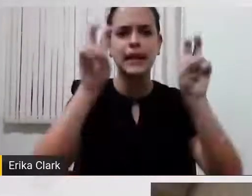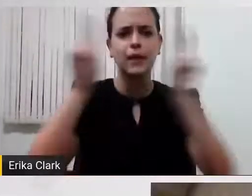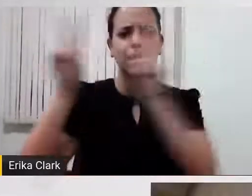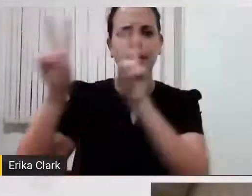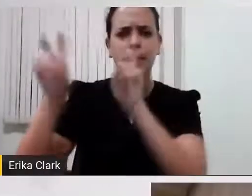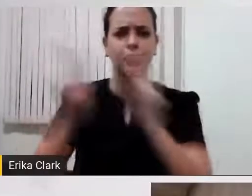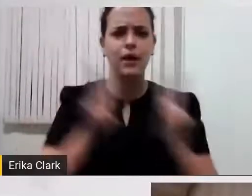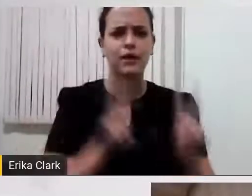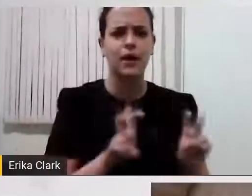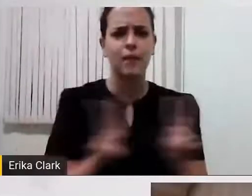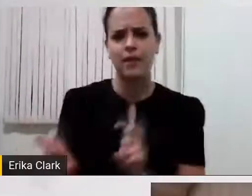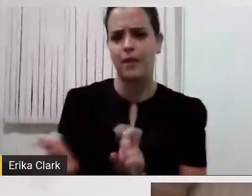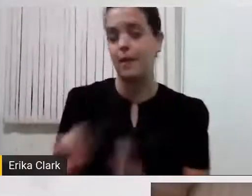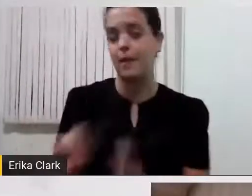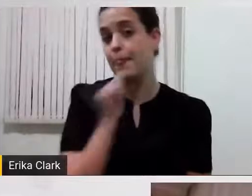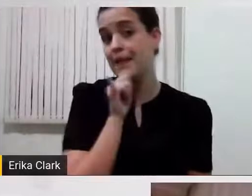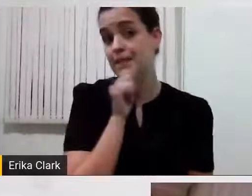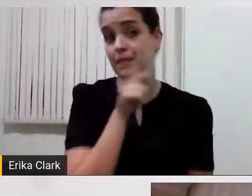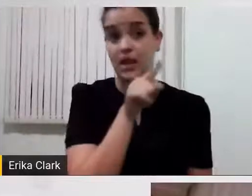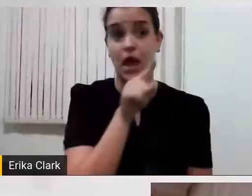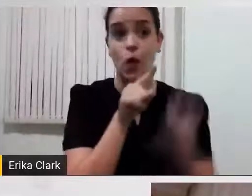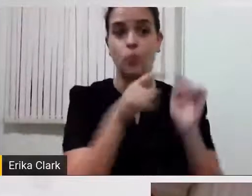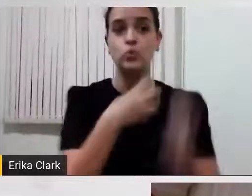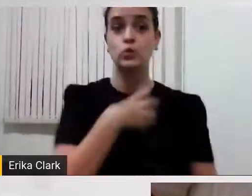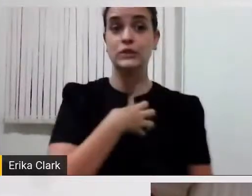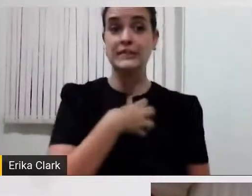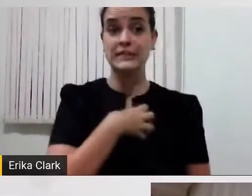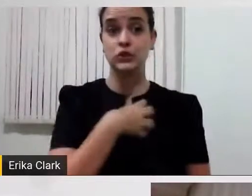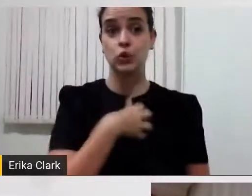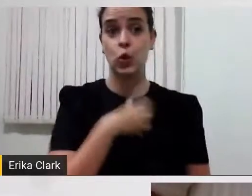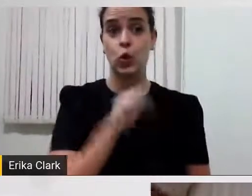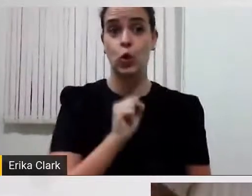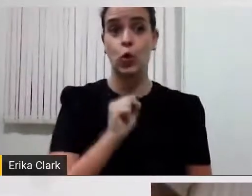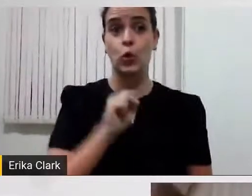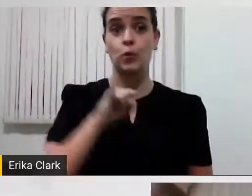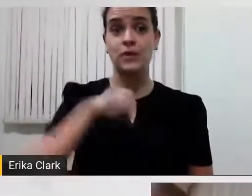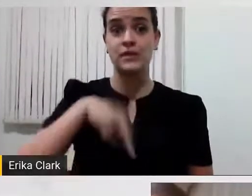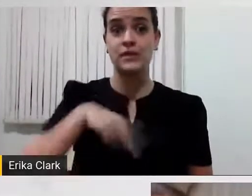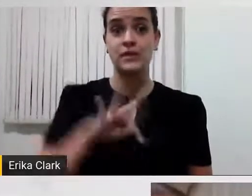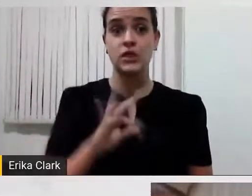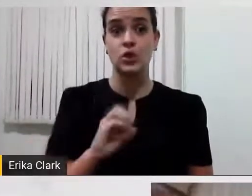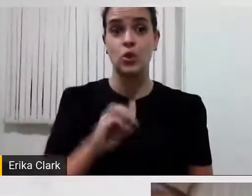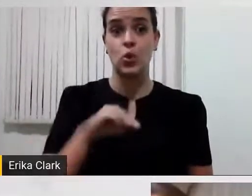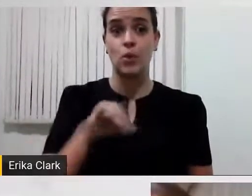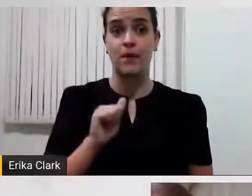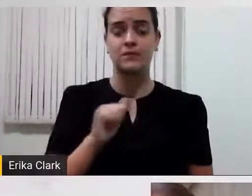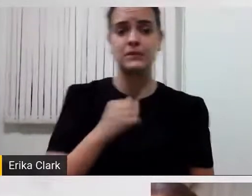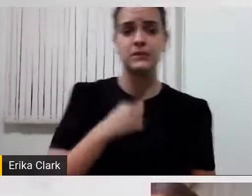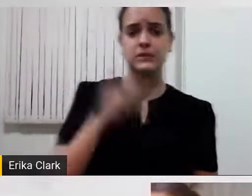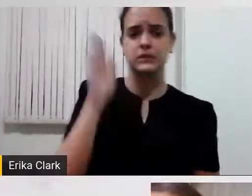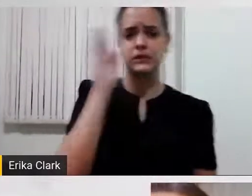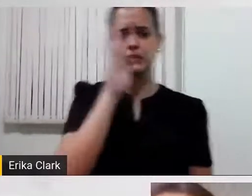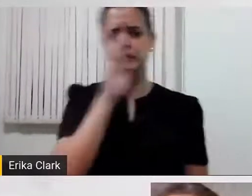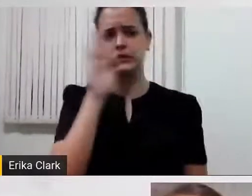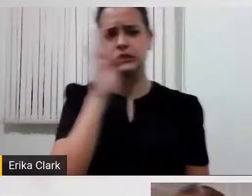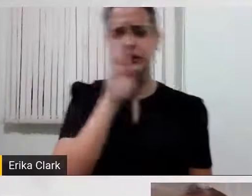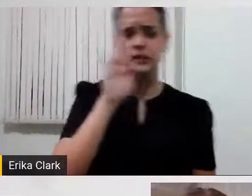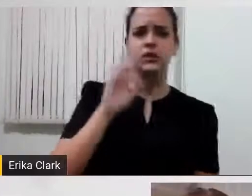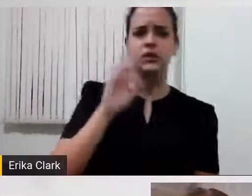aqui de sintomas, por exemplo, eu tenho náusea, eu tenho dor, ou eu tenho medo, ou eu tenho falta de ar. Então a pessoa que não